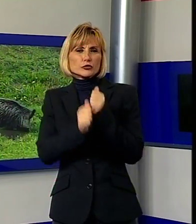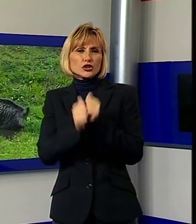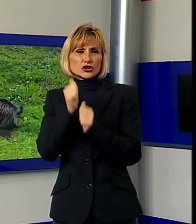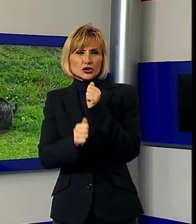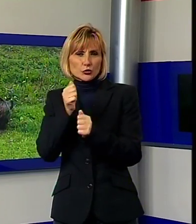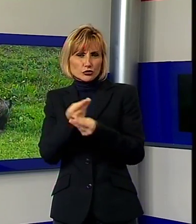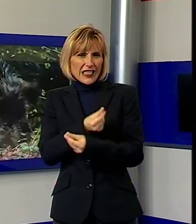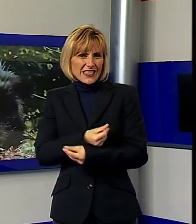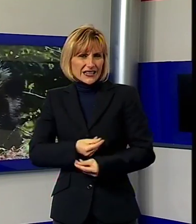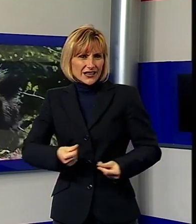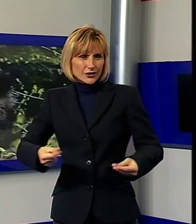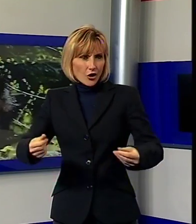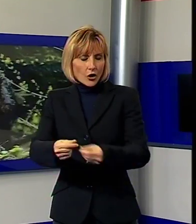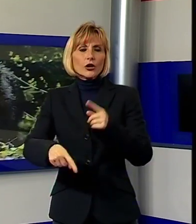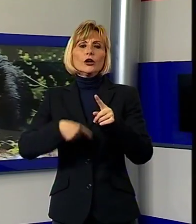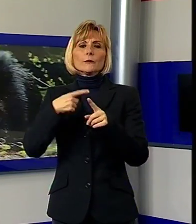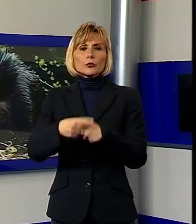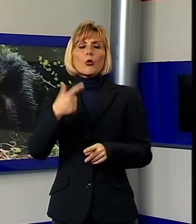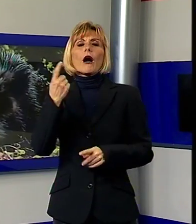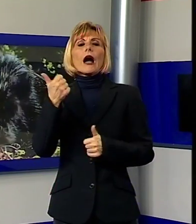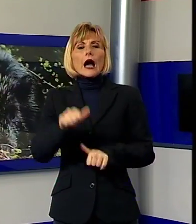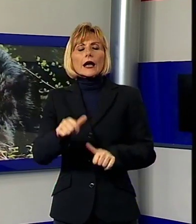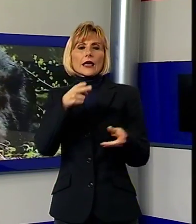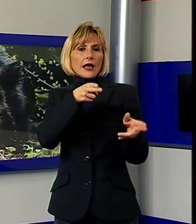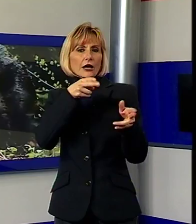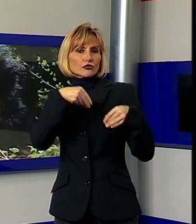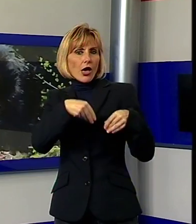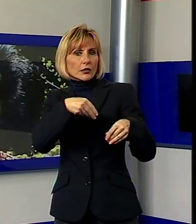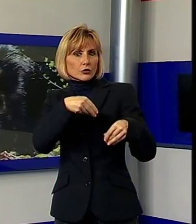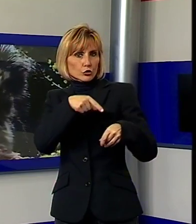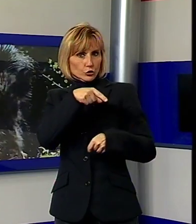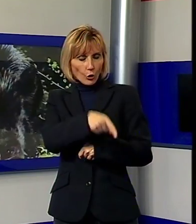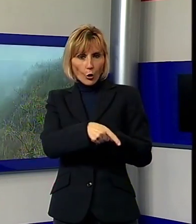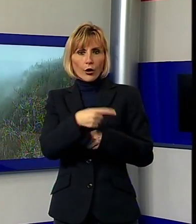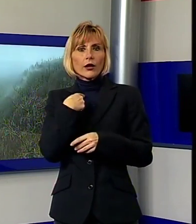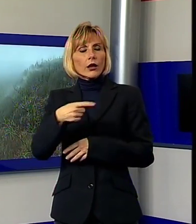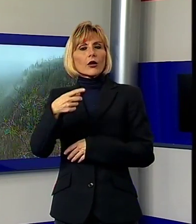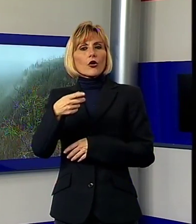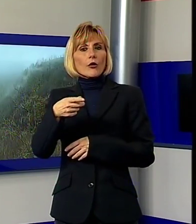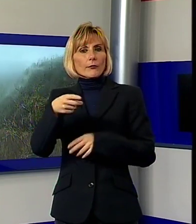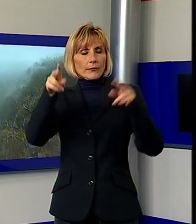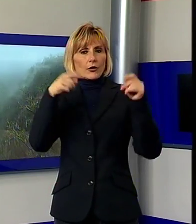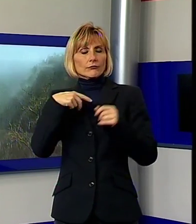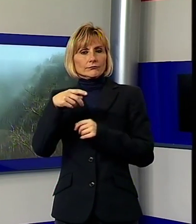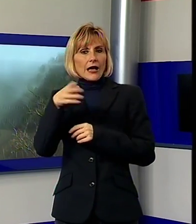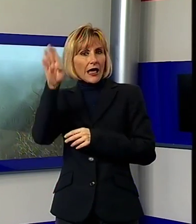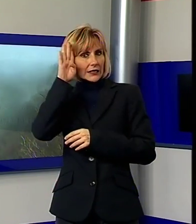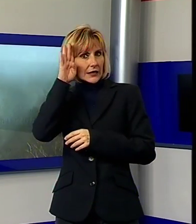ovviamente da un punto di vista della frequentazione stessa dei cacciatori che sono delle antenne importanti per il territorio, perché vanno a tenere e